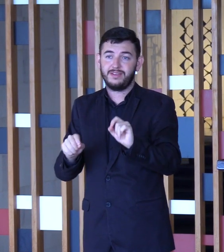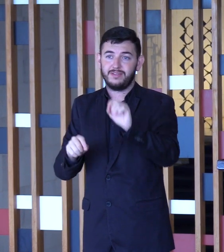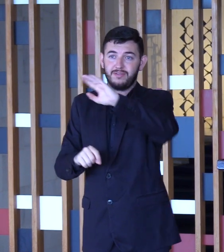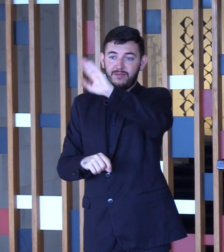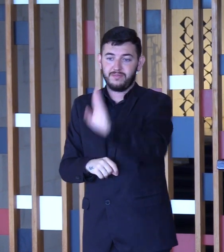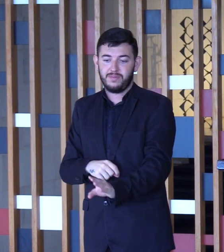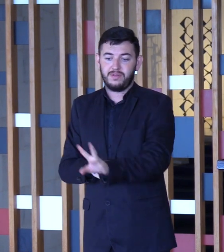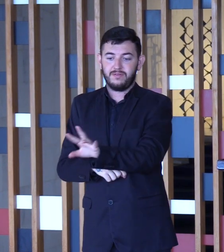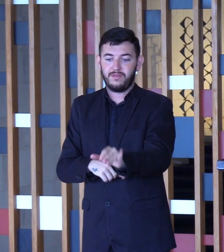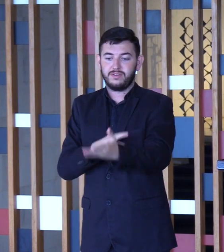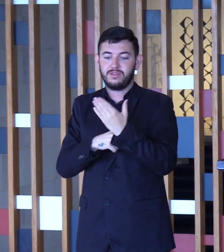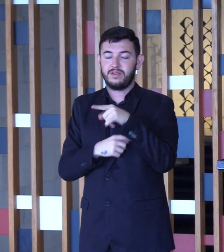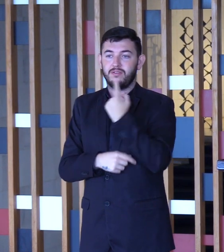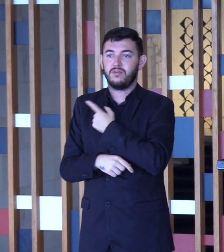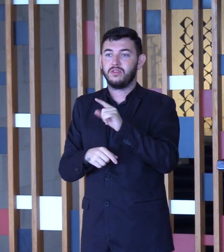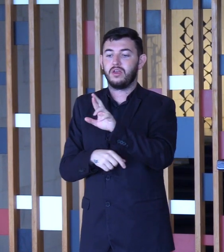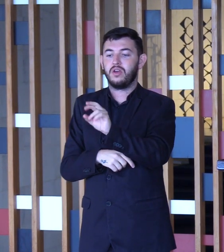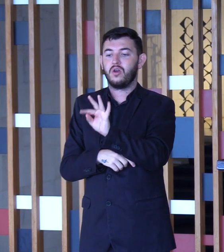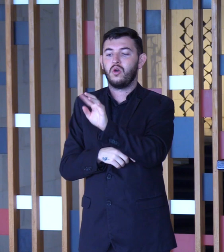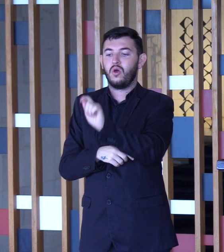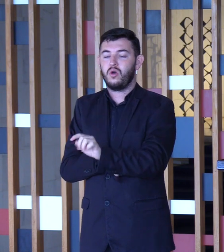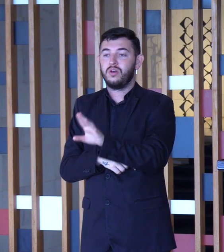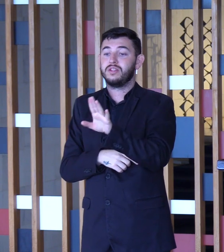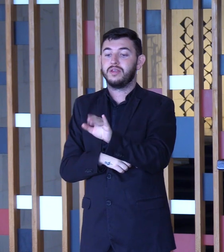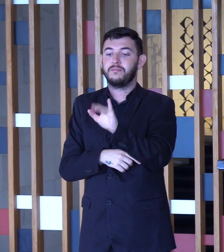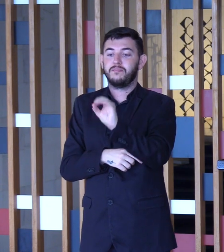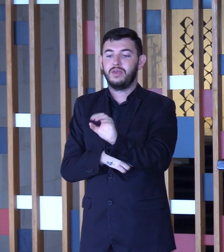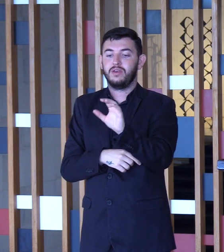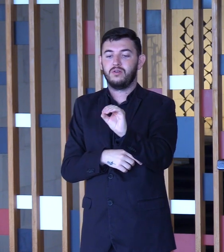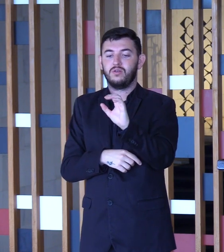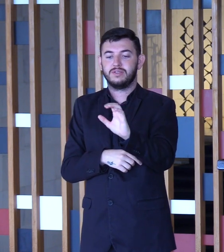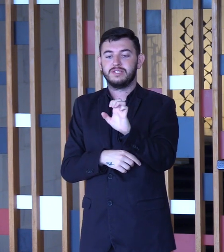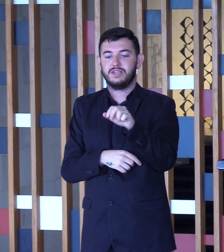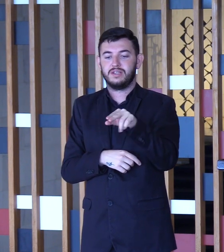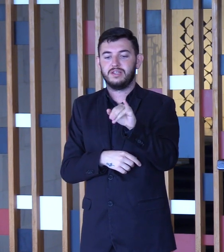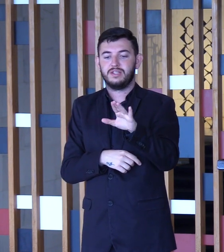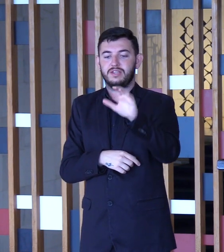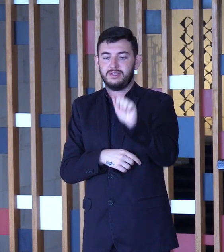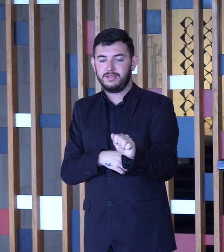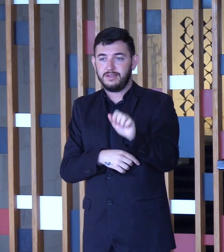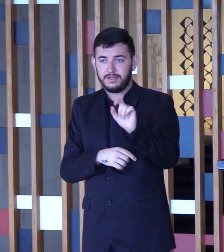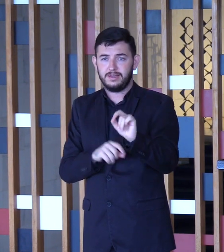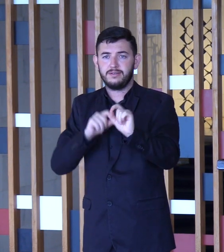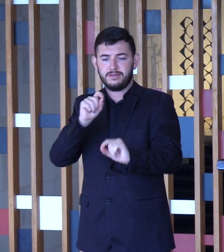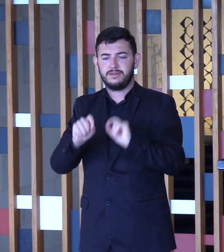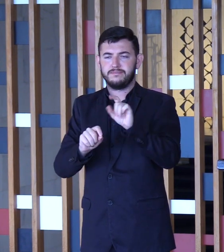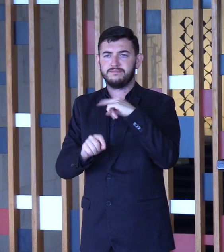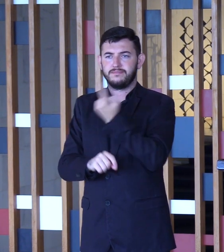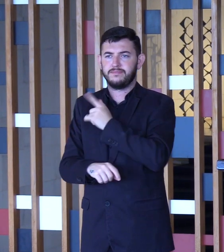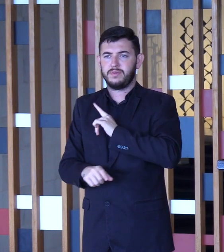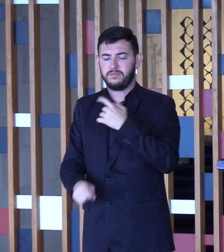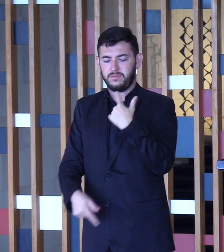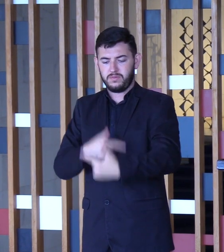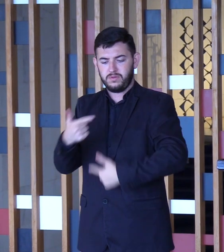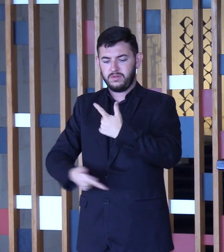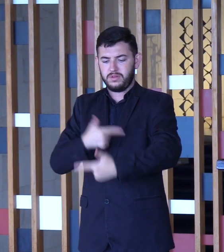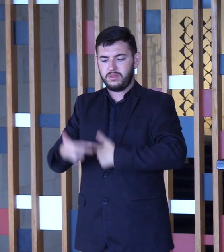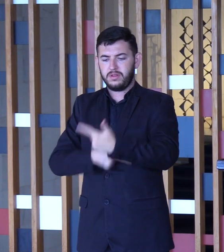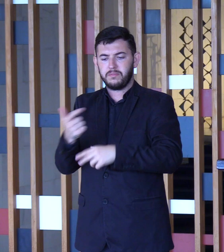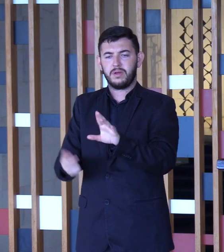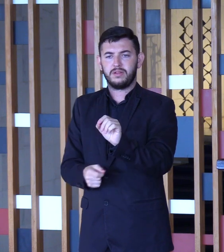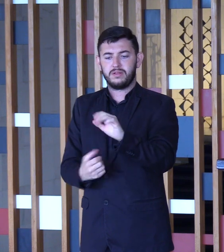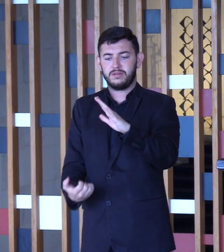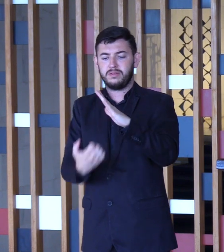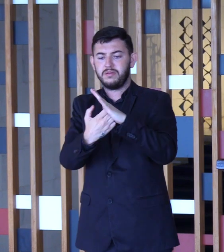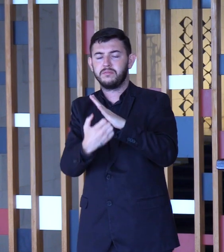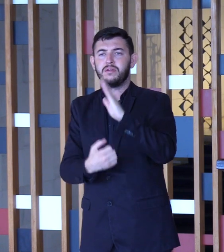rota bio-oceânica, ligar ao Atlântico ao passivo. Ao valorizar o papel que a Binacional desempenhou ao longo dos anos na